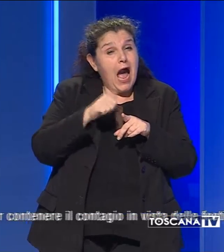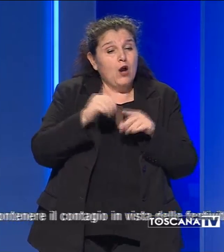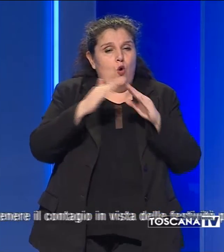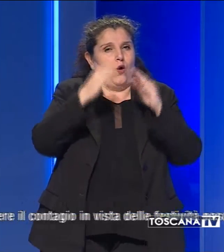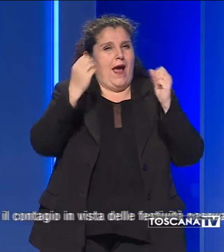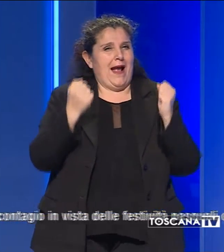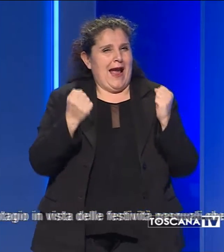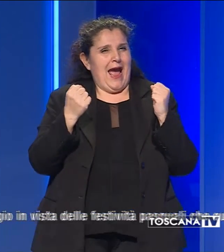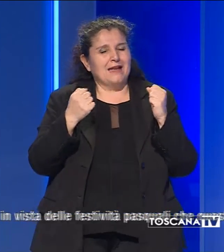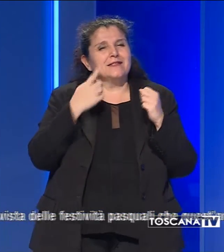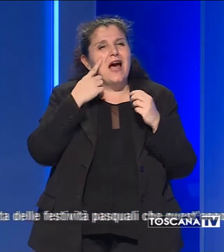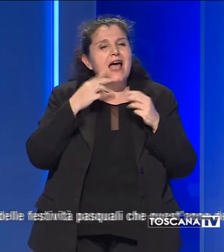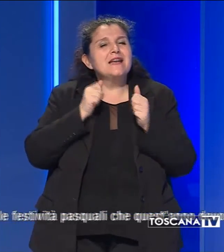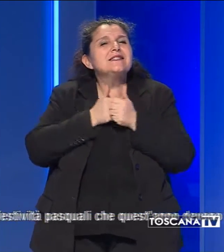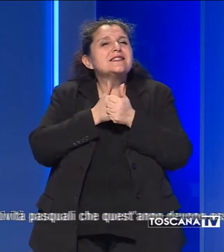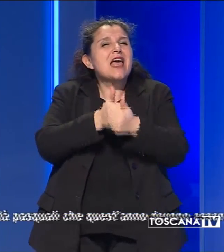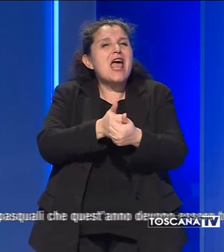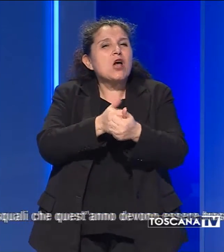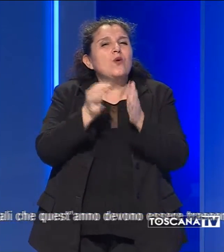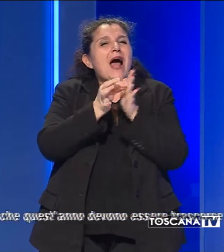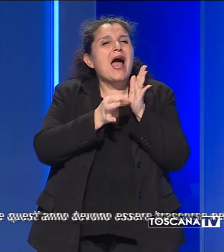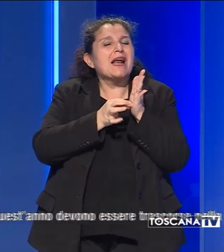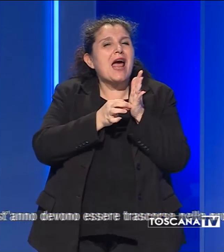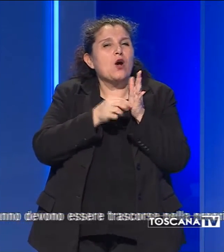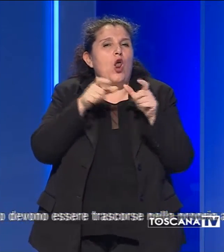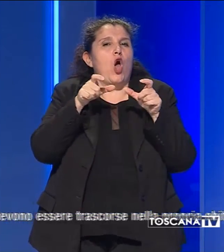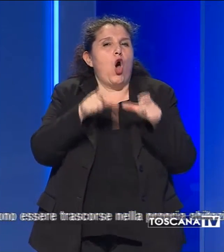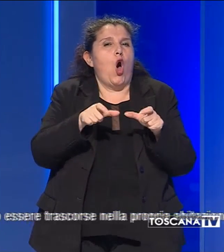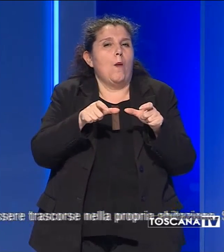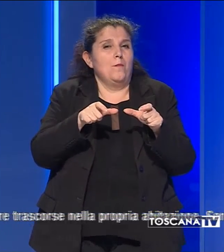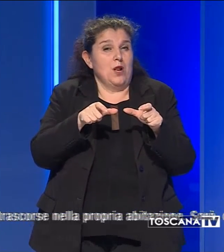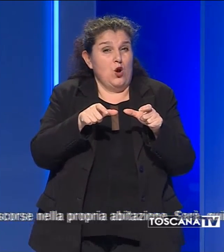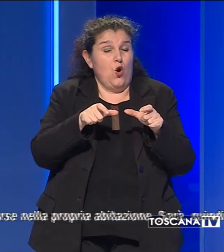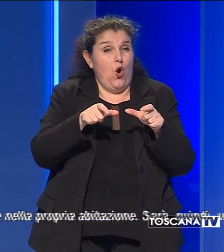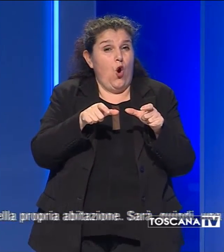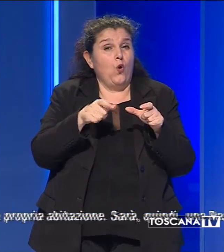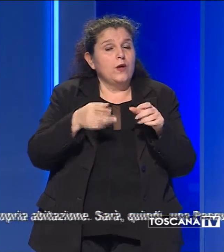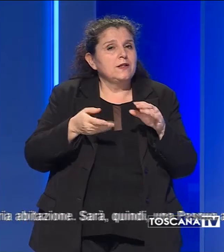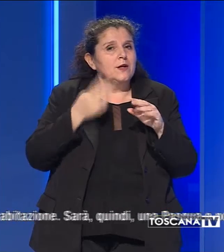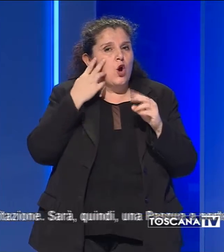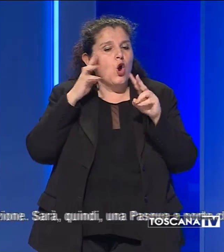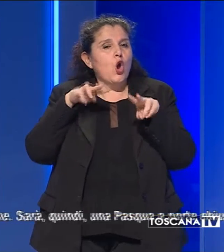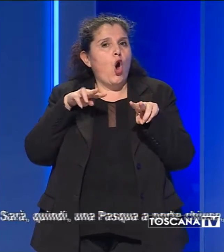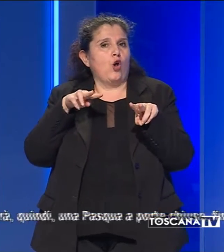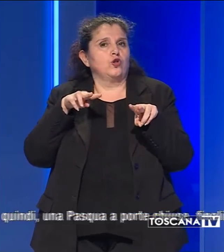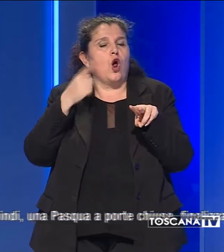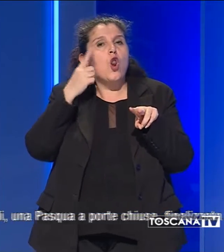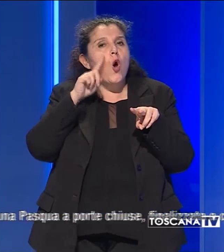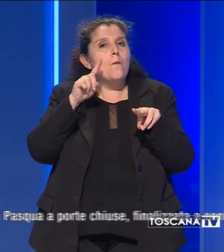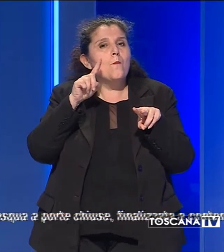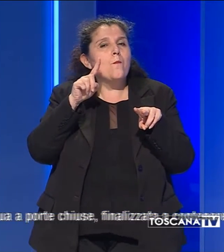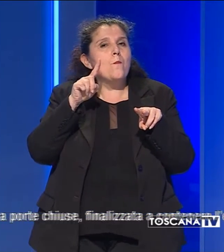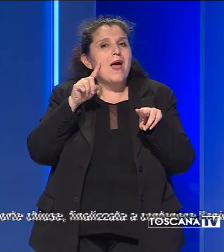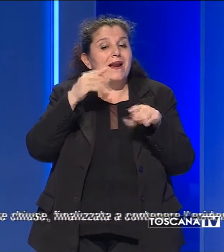casa e rispettare le limitazioni imposte. Si alza quindi la guardia sul rispetto delle